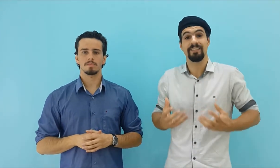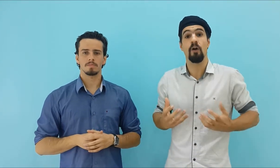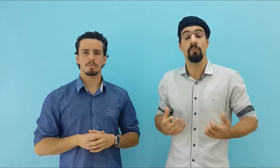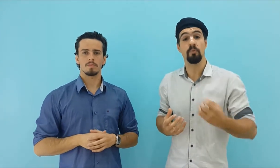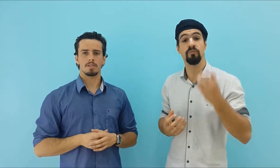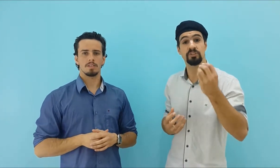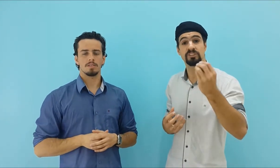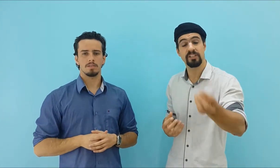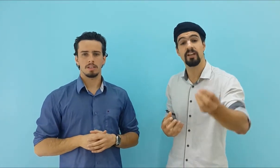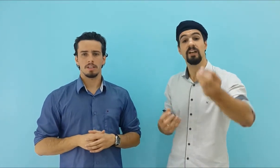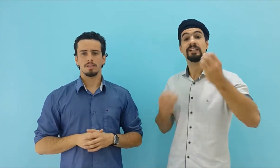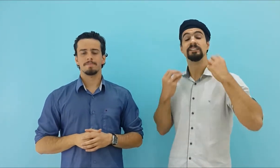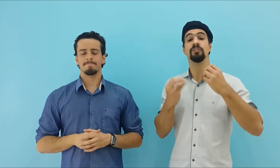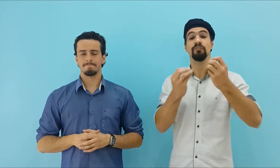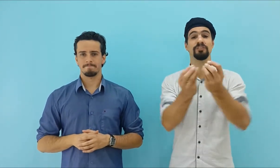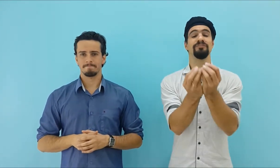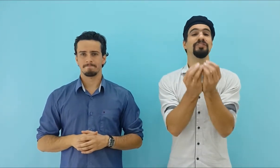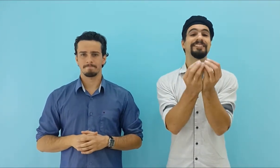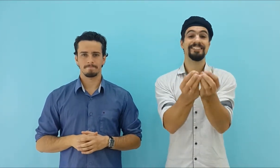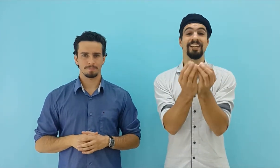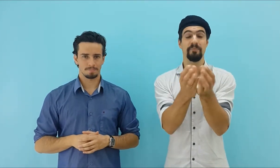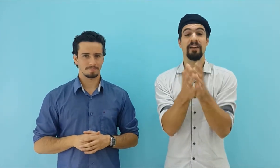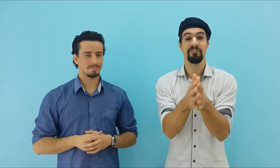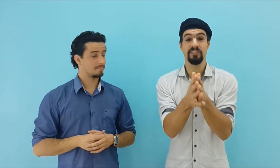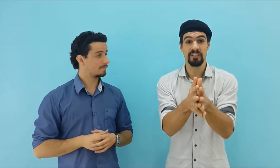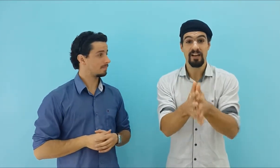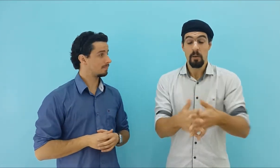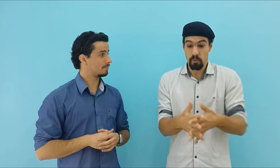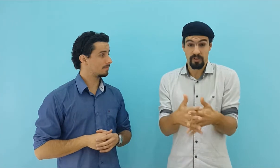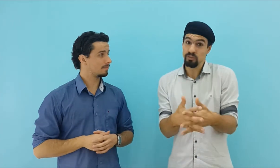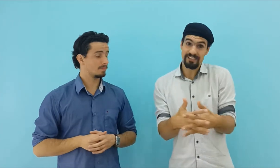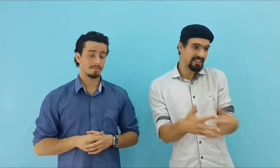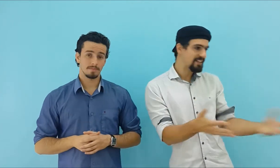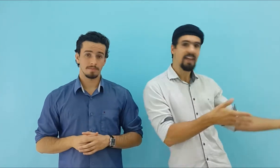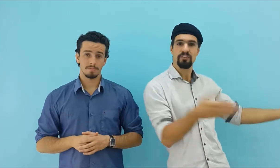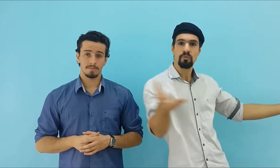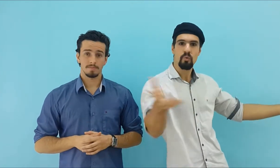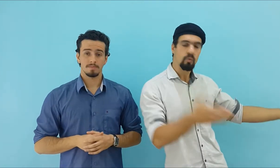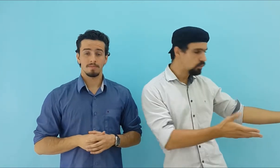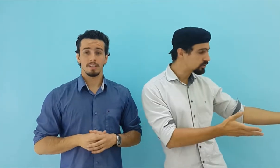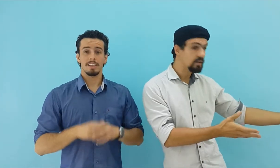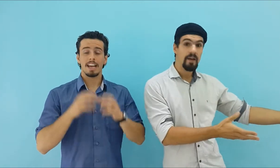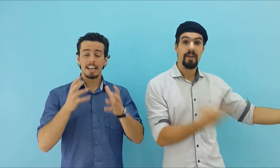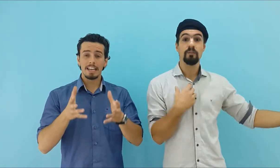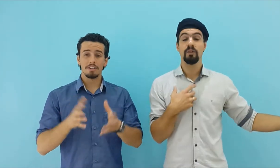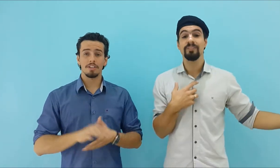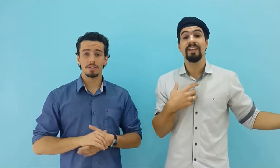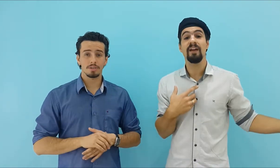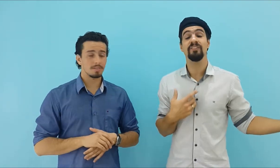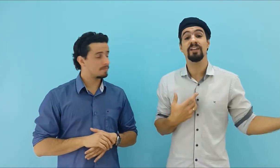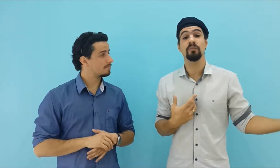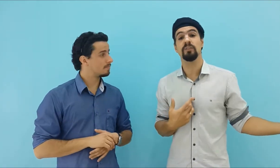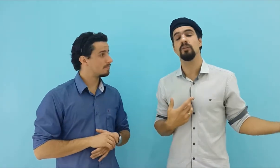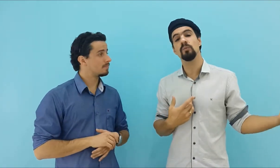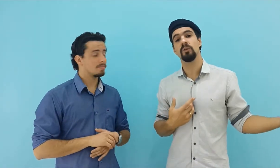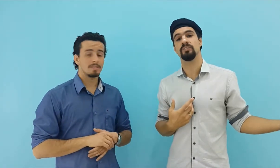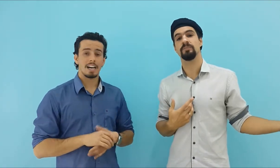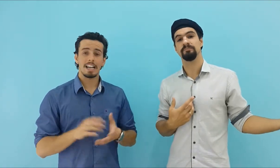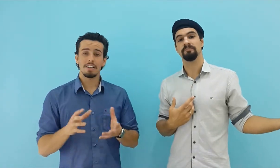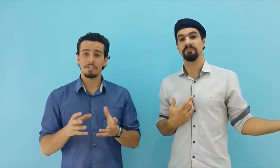salva por você, se não fosse você na minha vida, porque você tem esse concurso, eu não teria a vida que eu tenho hoje. Além